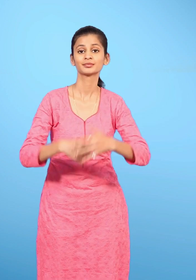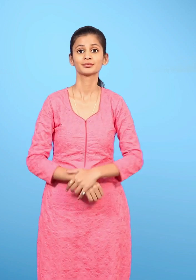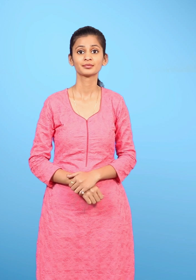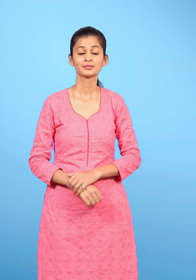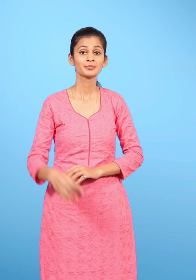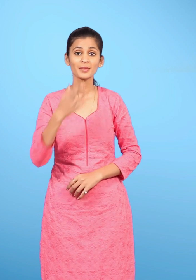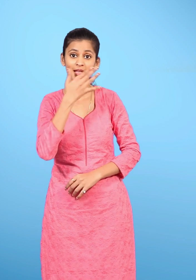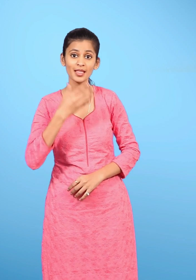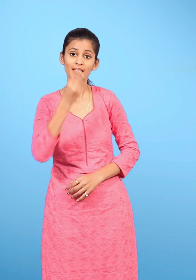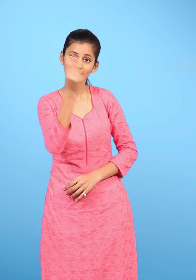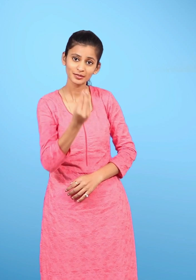उसमें रंग भी भरो